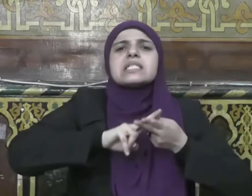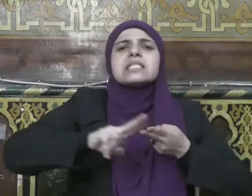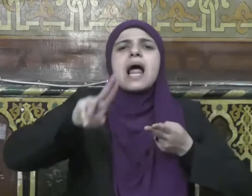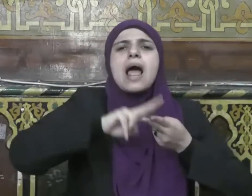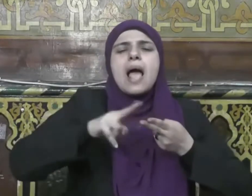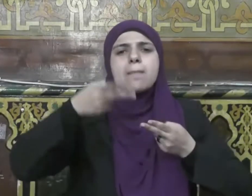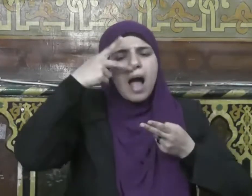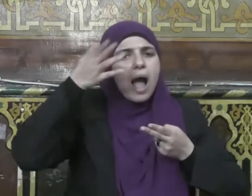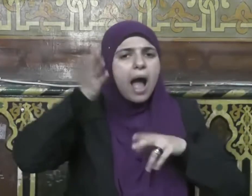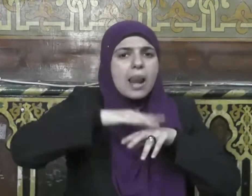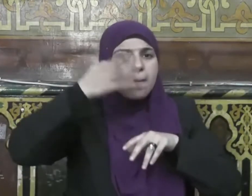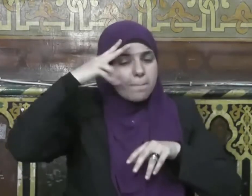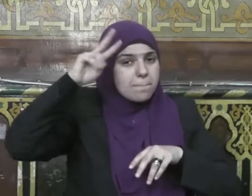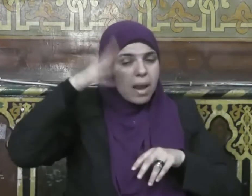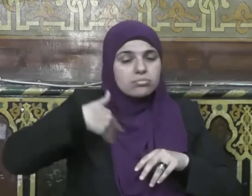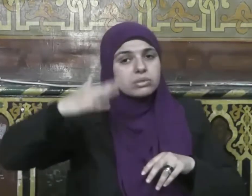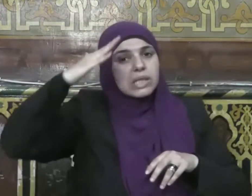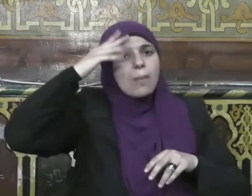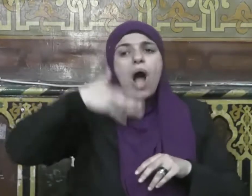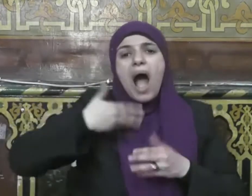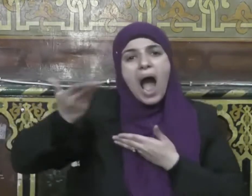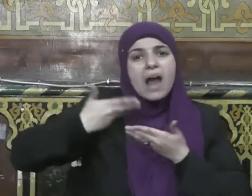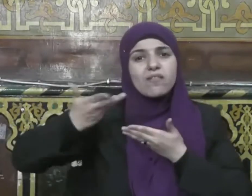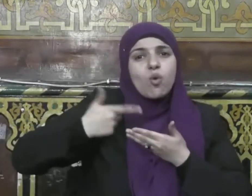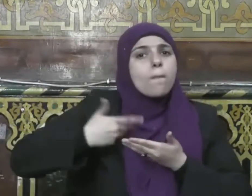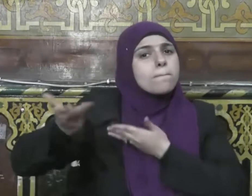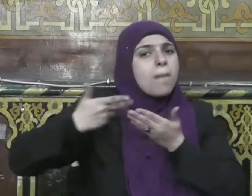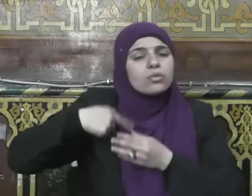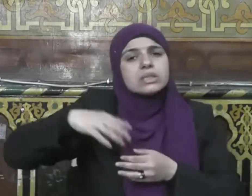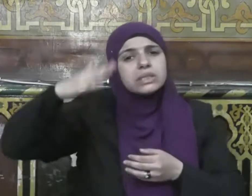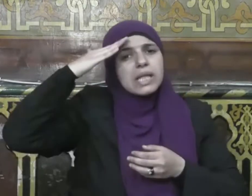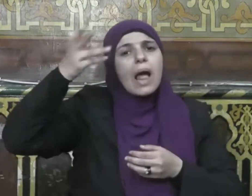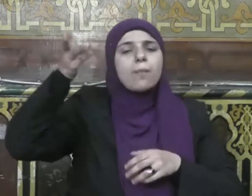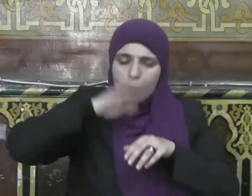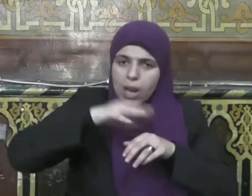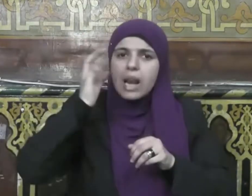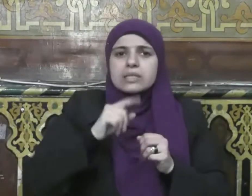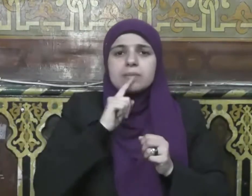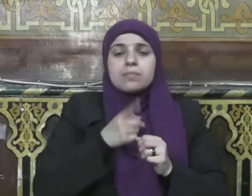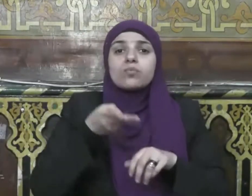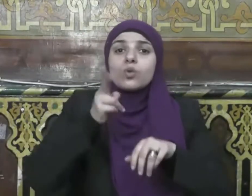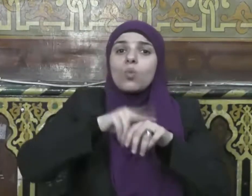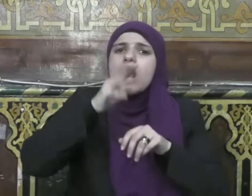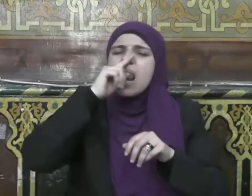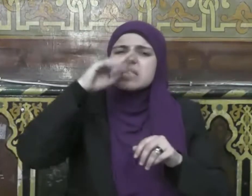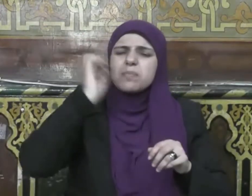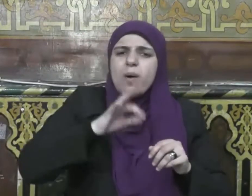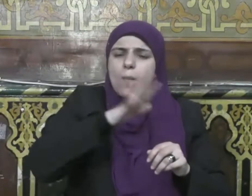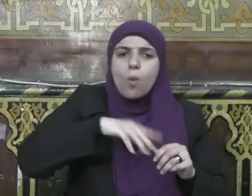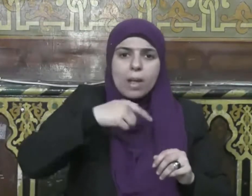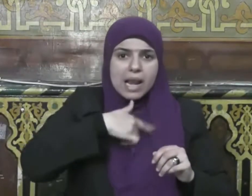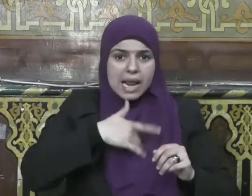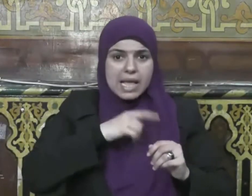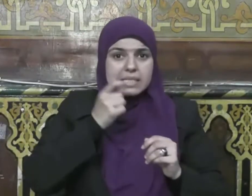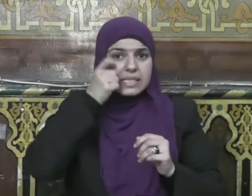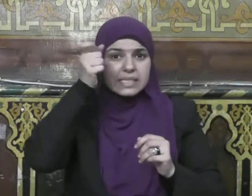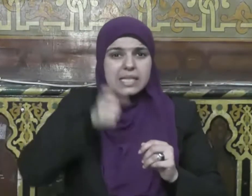وينبغي للإنسان أن لا يستصغر أو يحتقر شيئا من المعروف فإنه